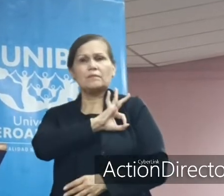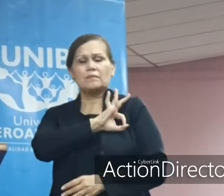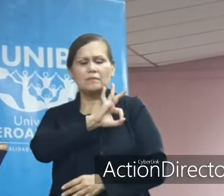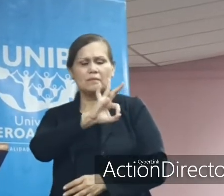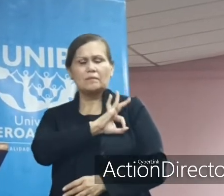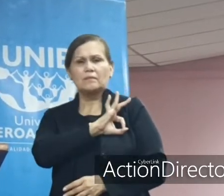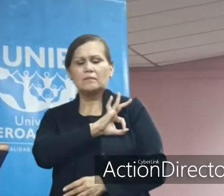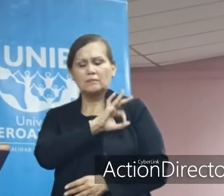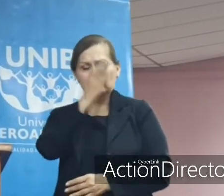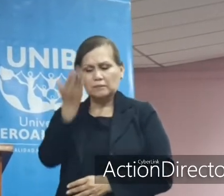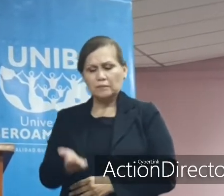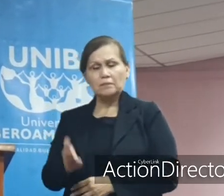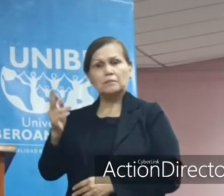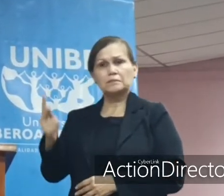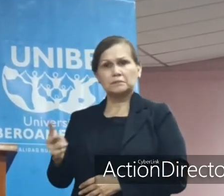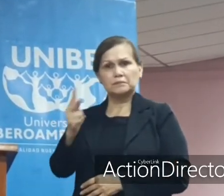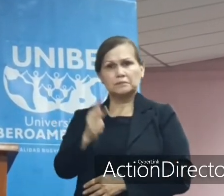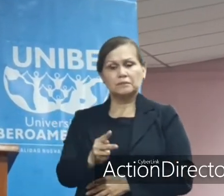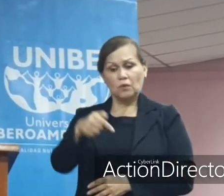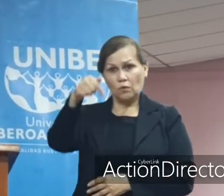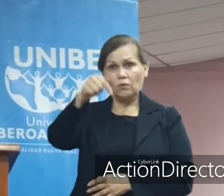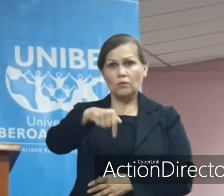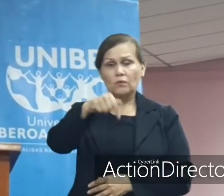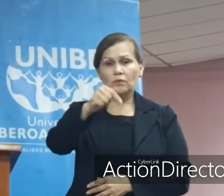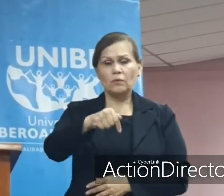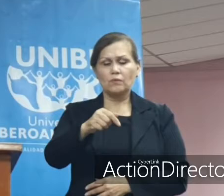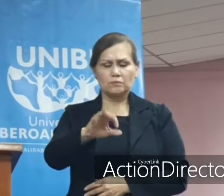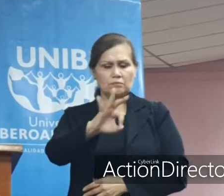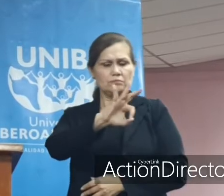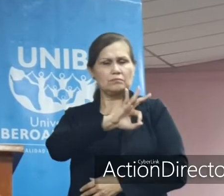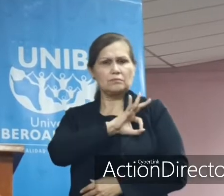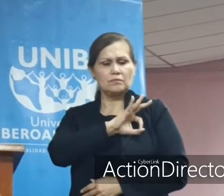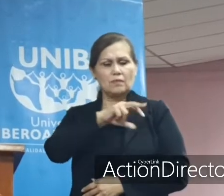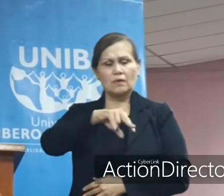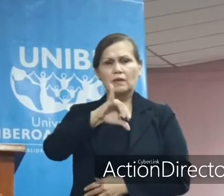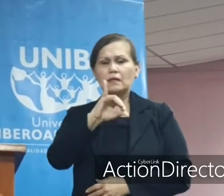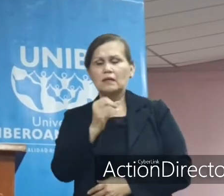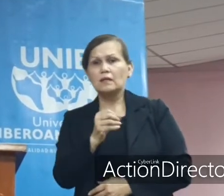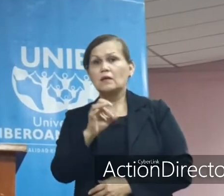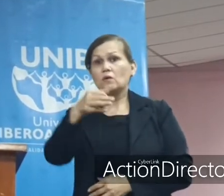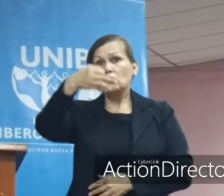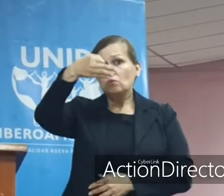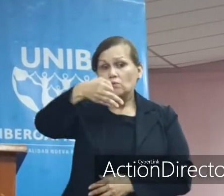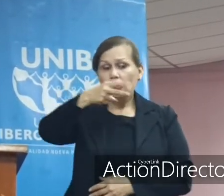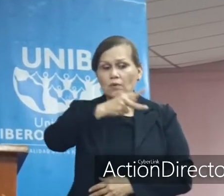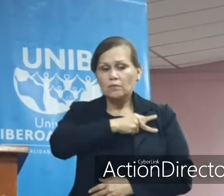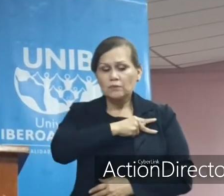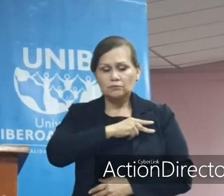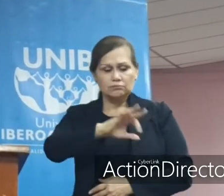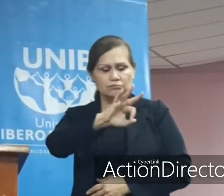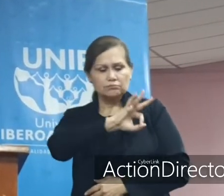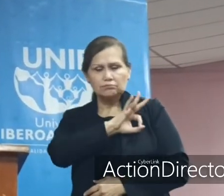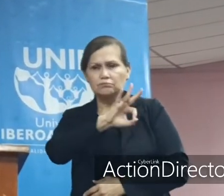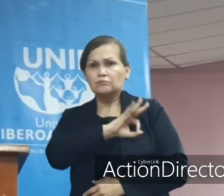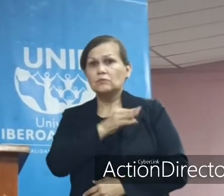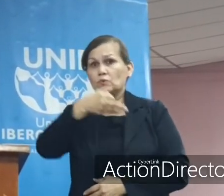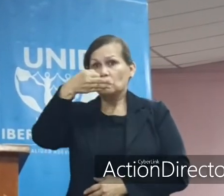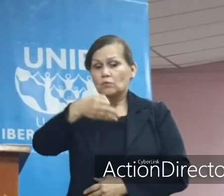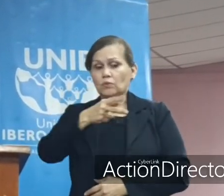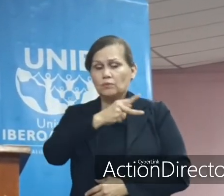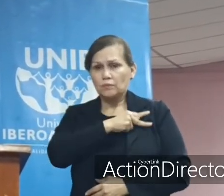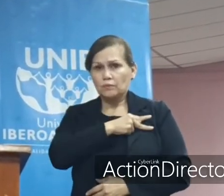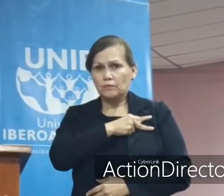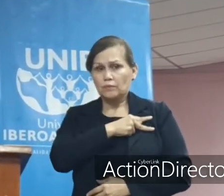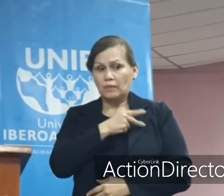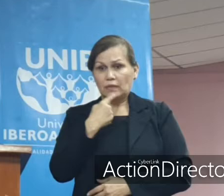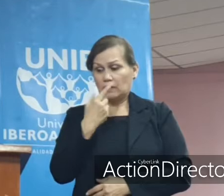un premio al maestro. Hoy, el premio Doña Nidia, las nueve personas que se ha referido, nuestra